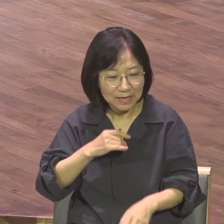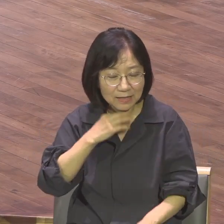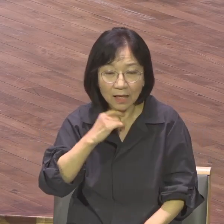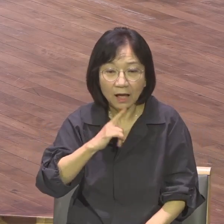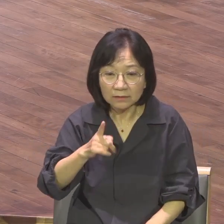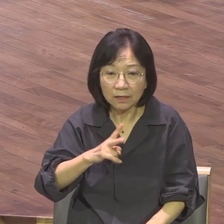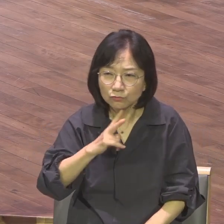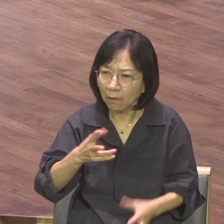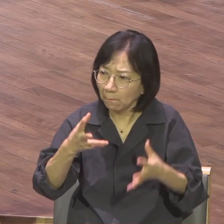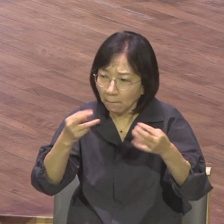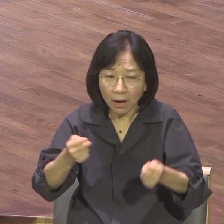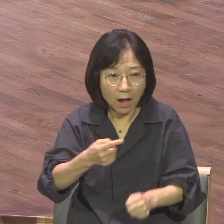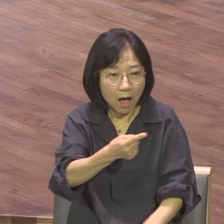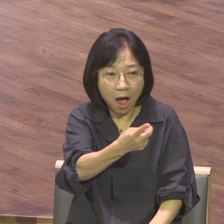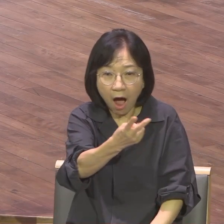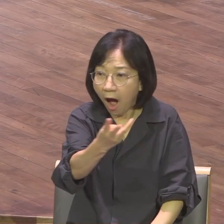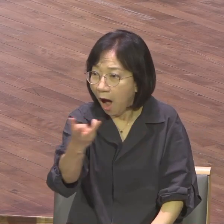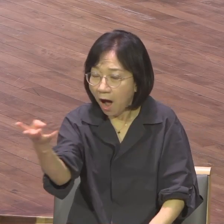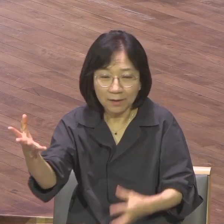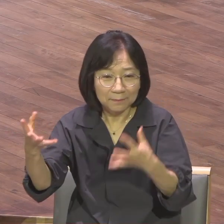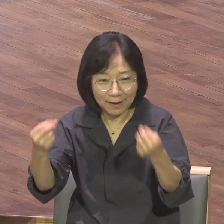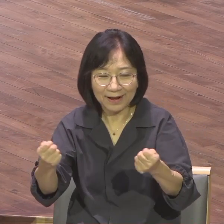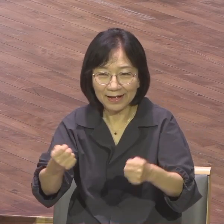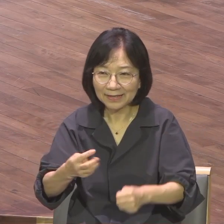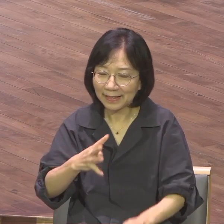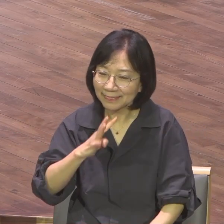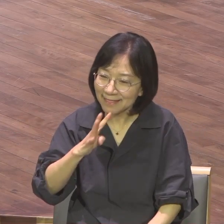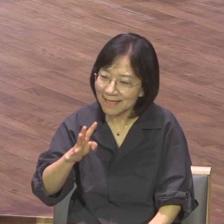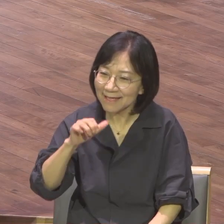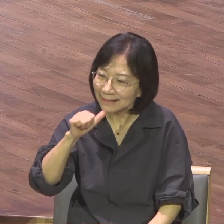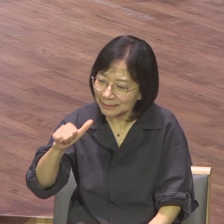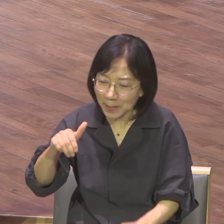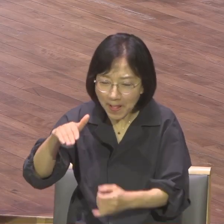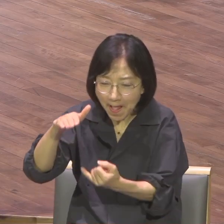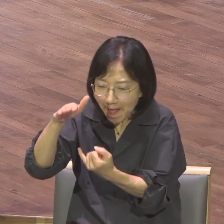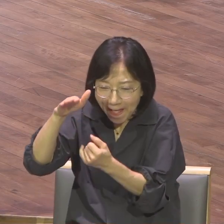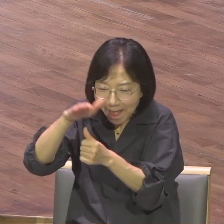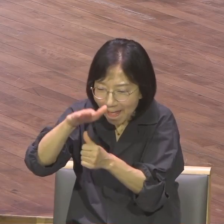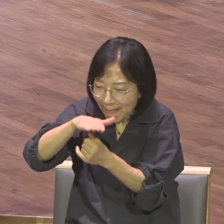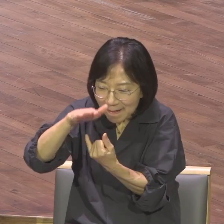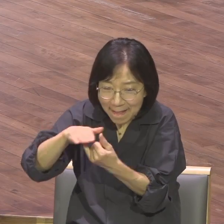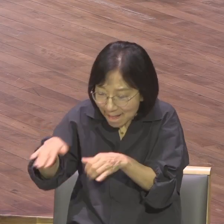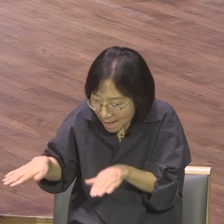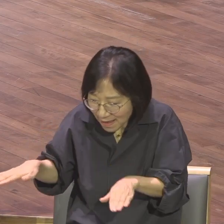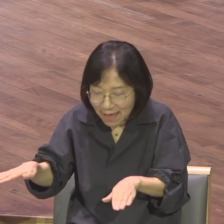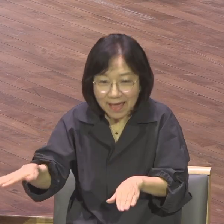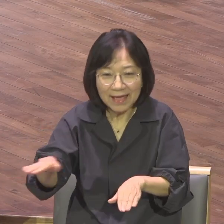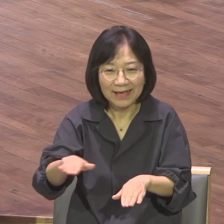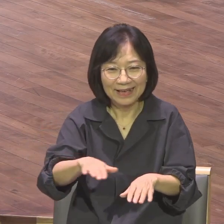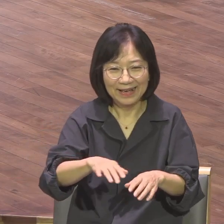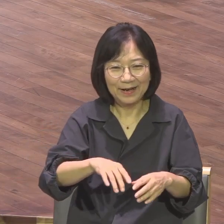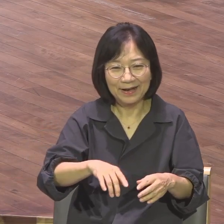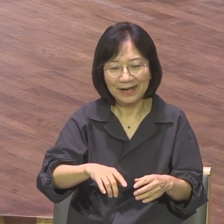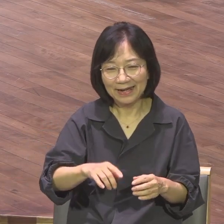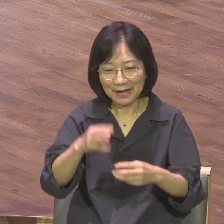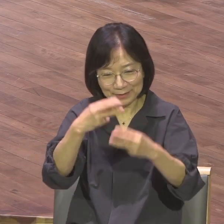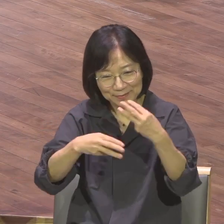많이 왔어요. 그리고 그 위에 네 살 다섯 살 일곱 살 초등 중등 이 랩루트들이 찬양하고 일어서서 믿음으로